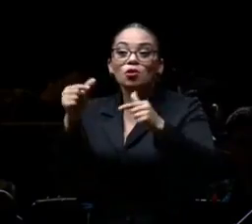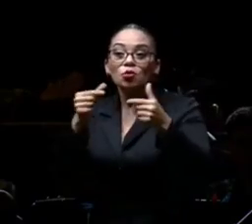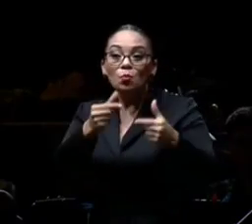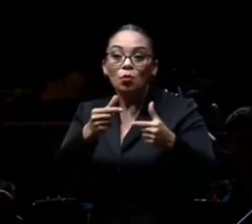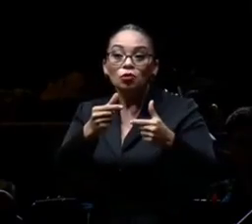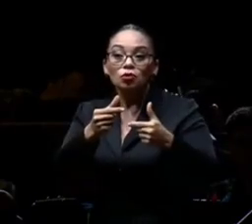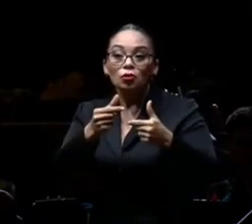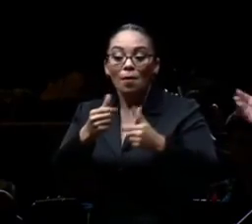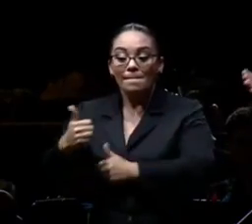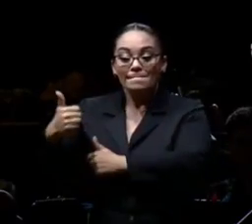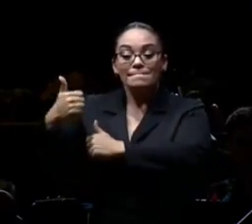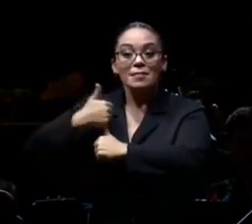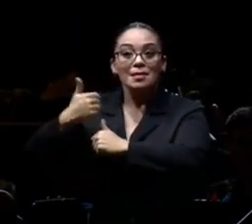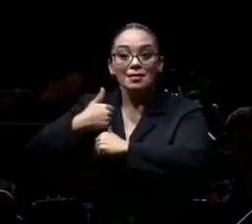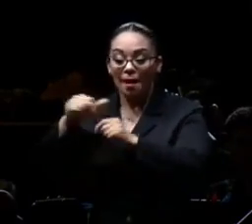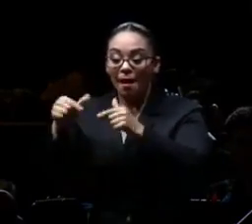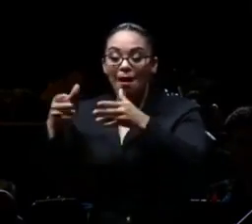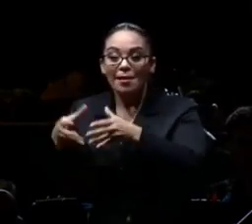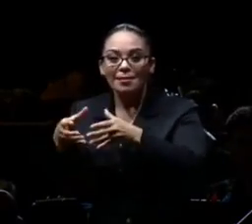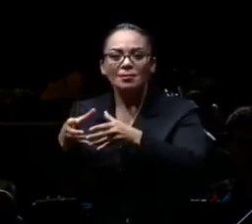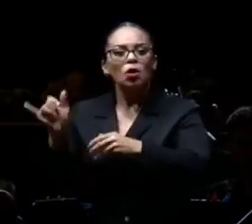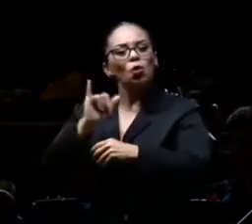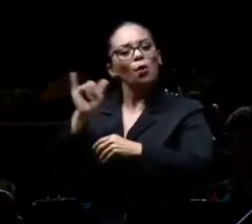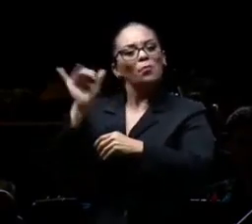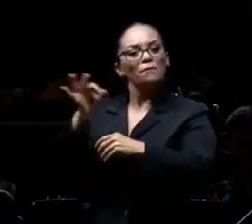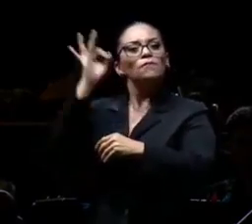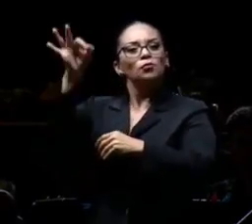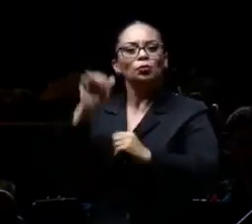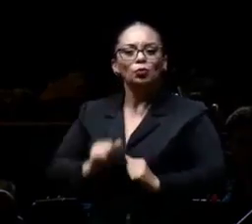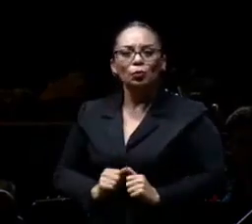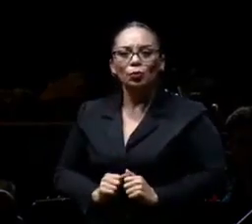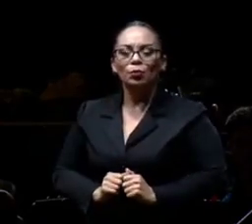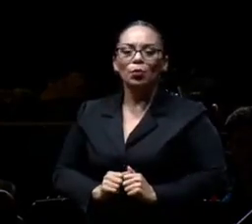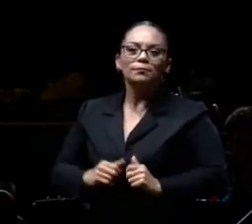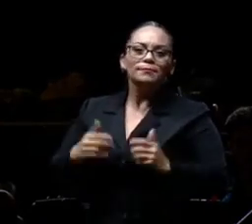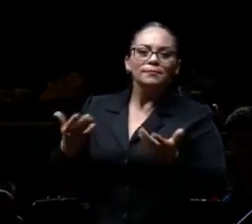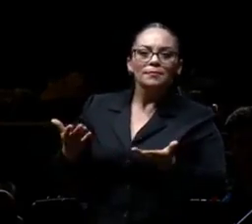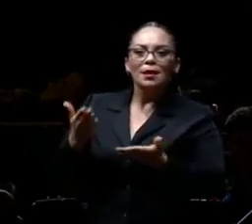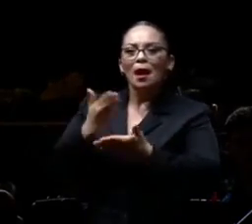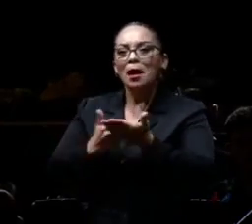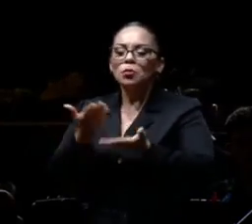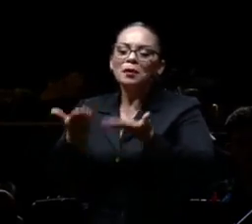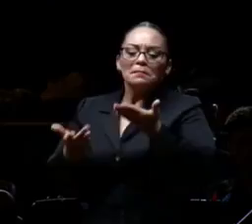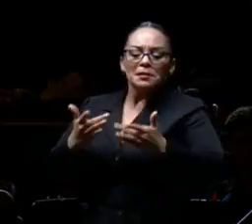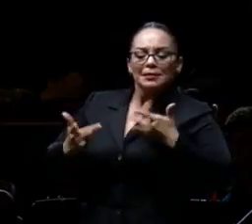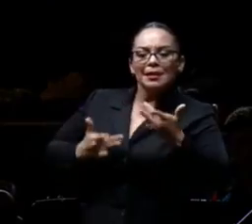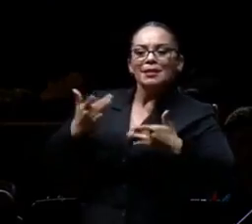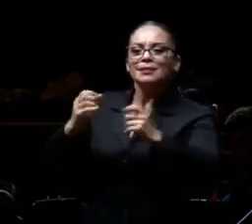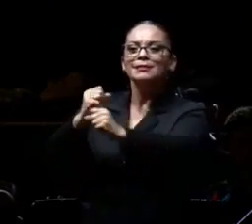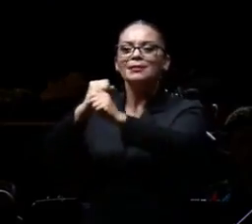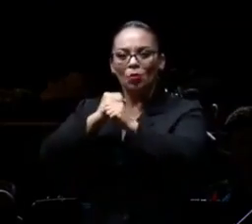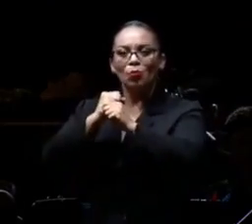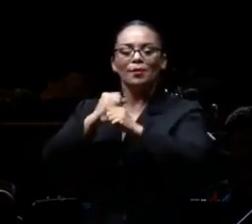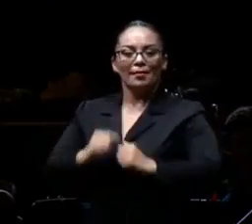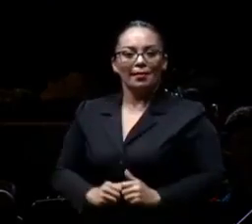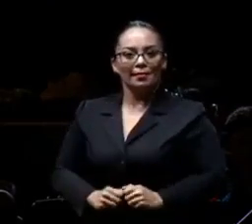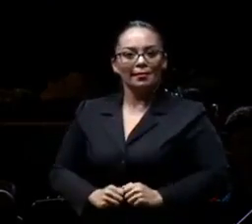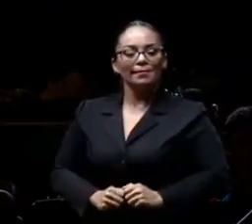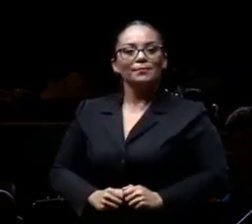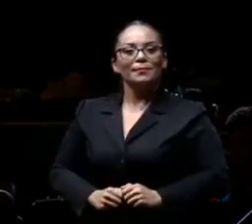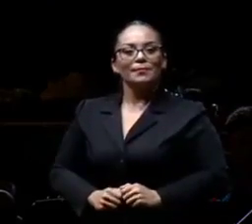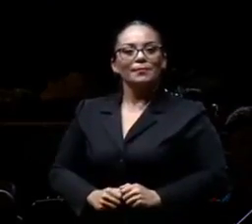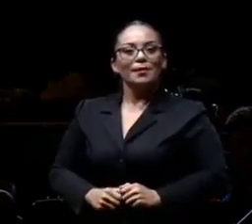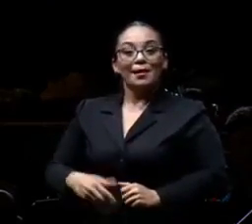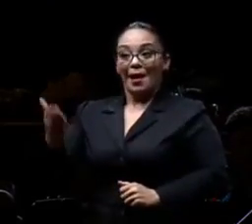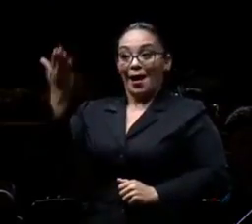algún futuro, alguna sensación de seguridad. Ese primero